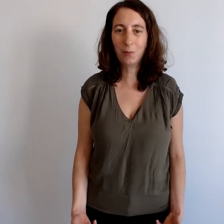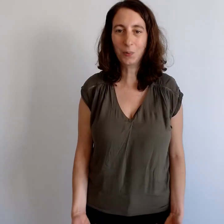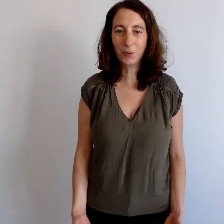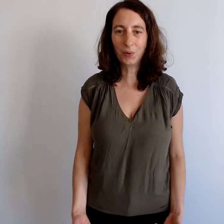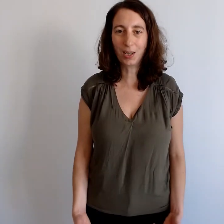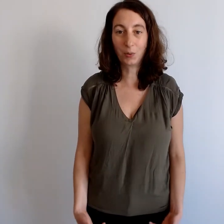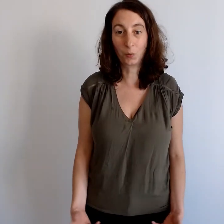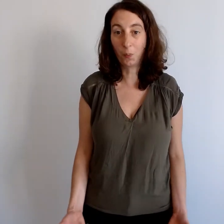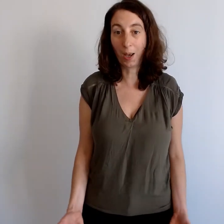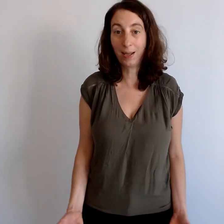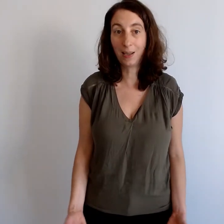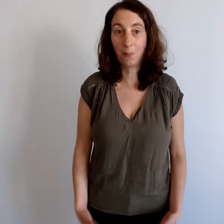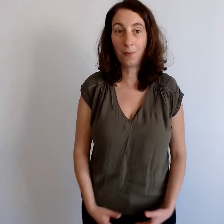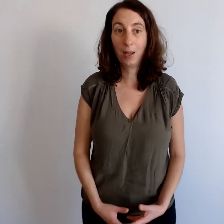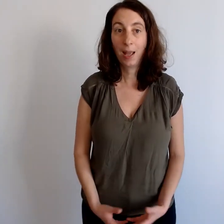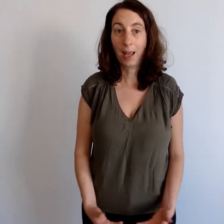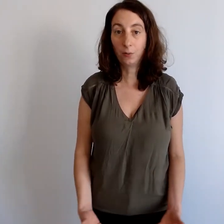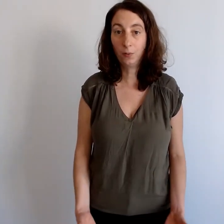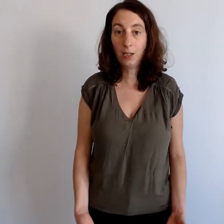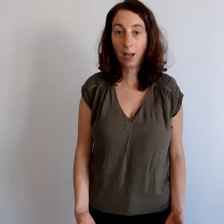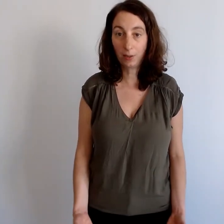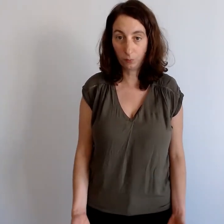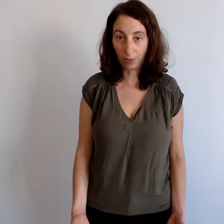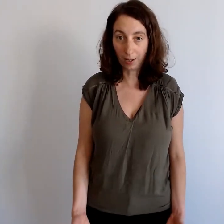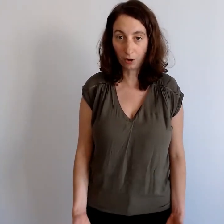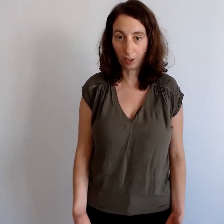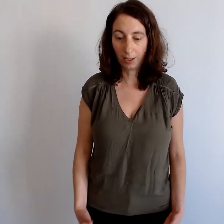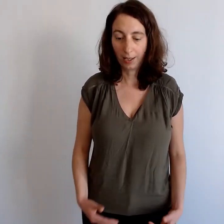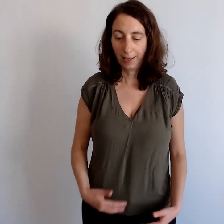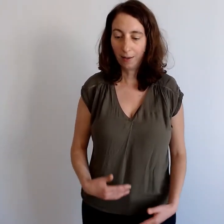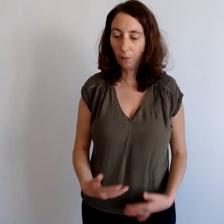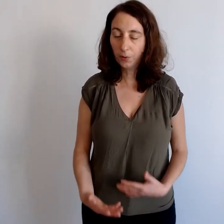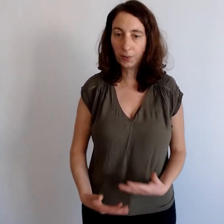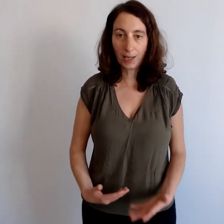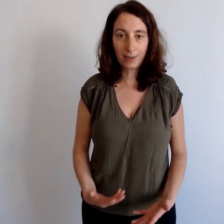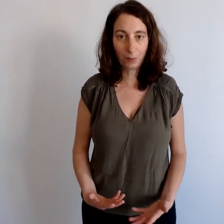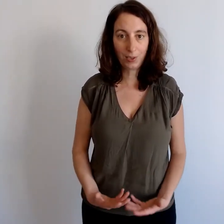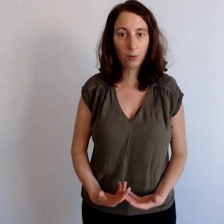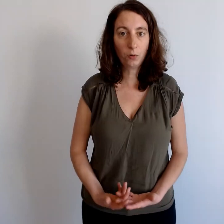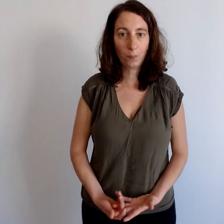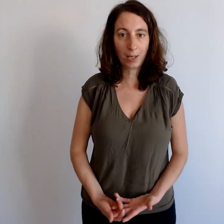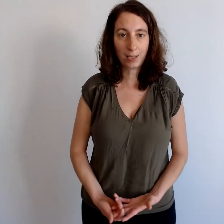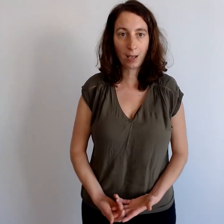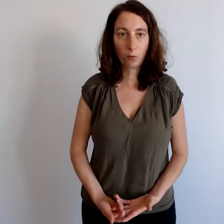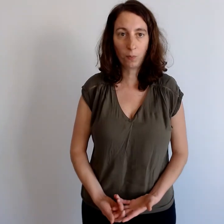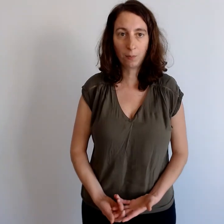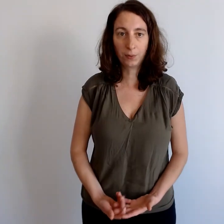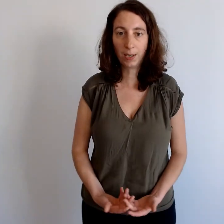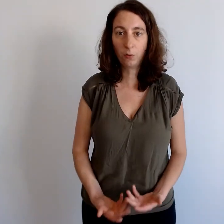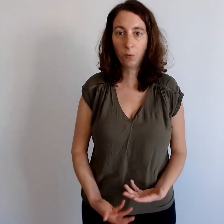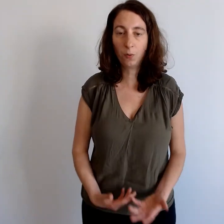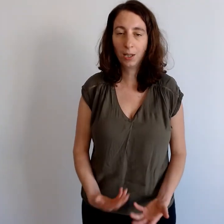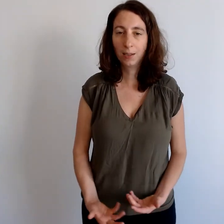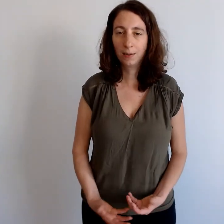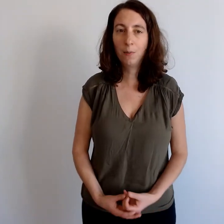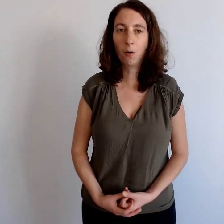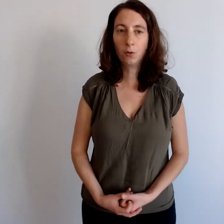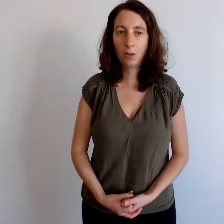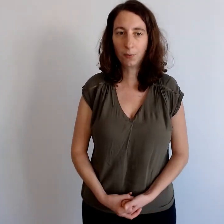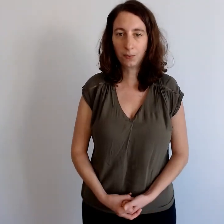concentration. Donc pareil, ça peut être utile à tout âge. Et en faisant ça, c'est aussi une autre manière complémentaire de mieux débrancher le mental,